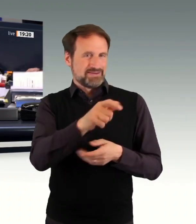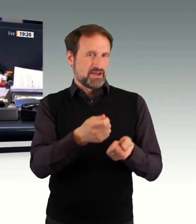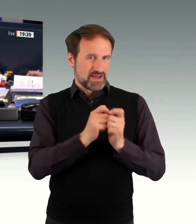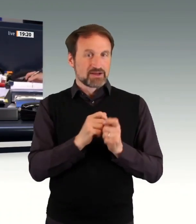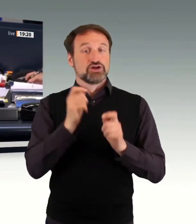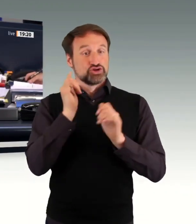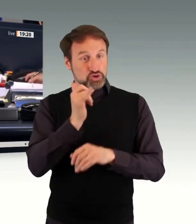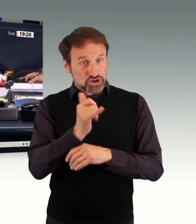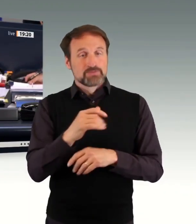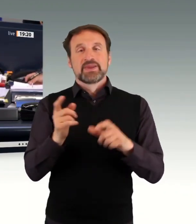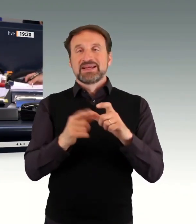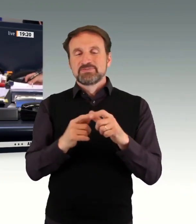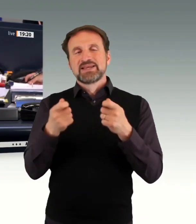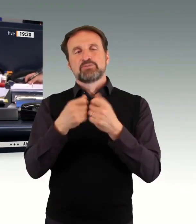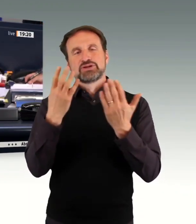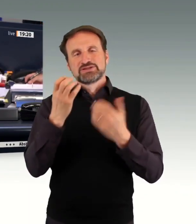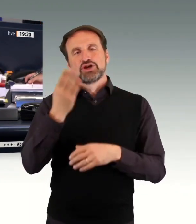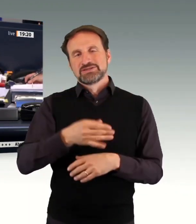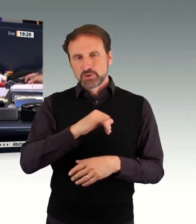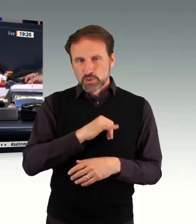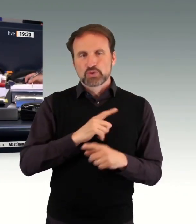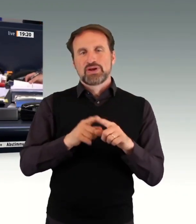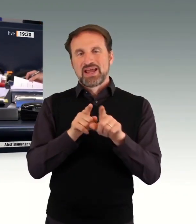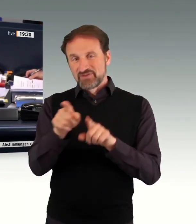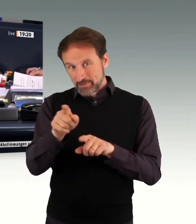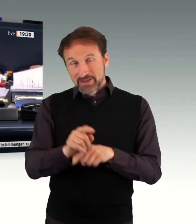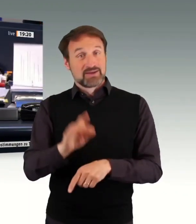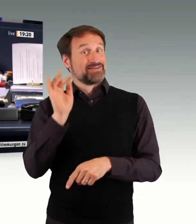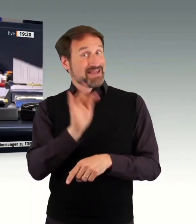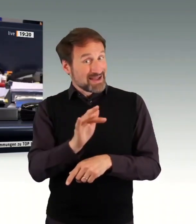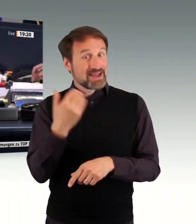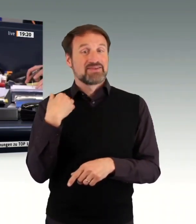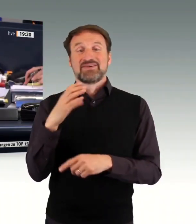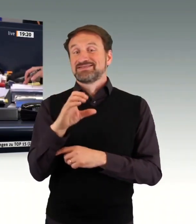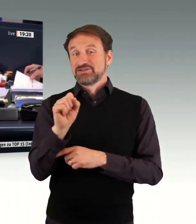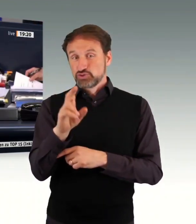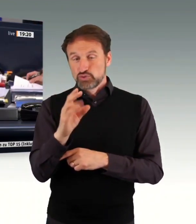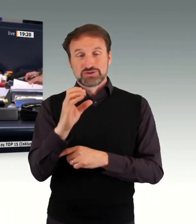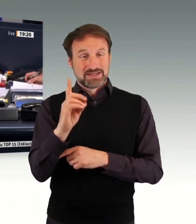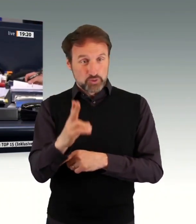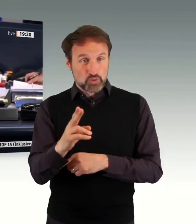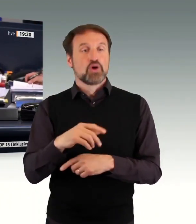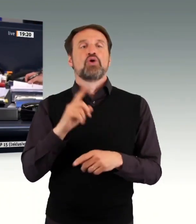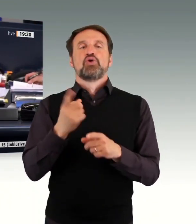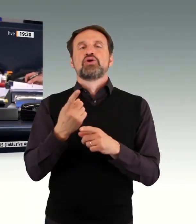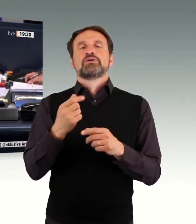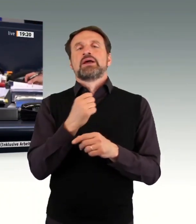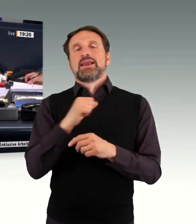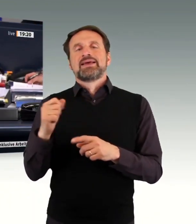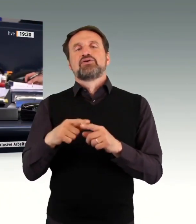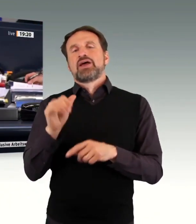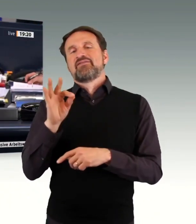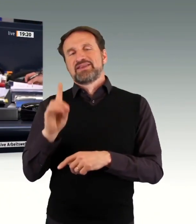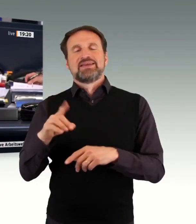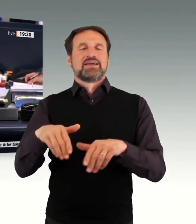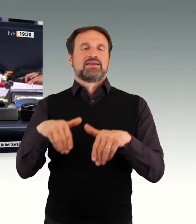Dagegen war die CDU-CSU enthalten. Haben sich AfD und Linke? Schließlich empfiehlt der Ausschuss unter Buchstabe b seiner